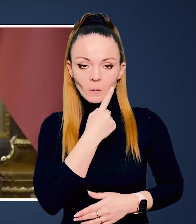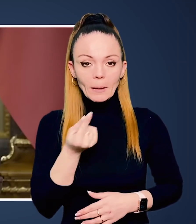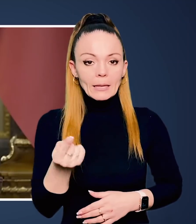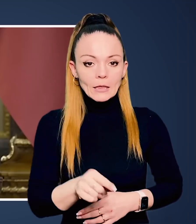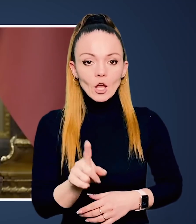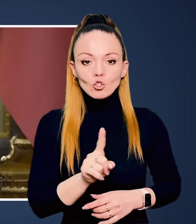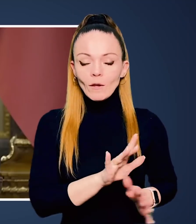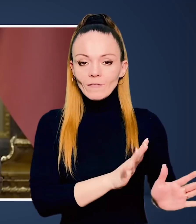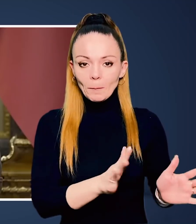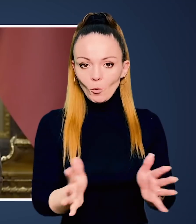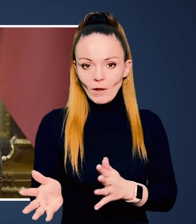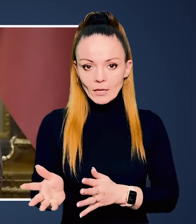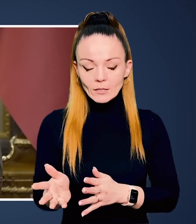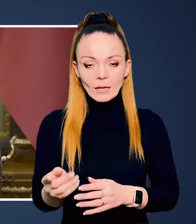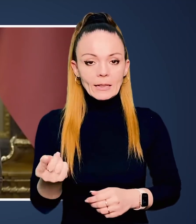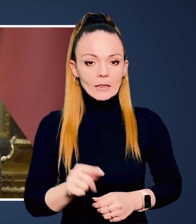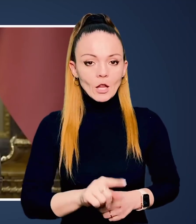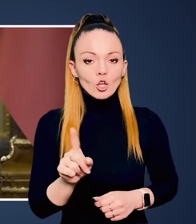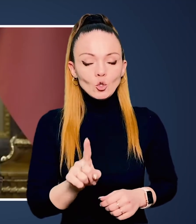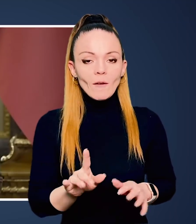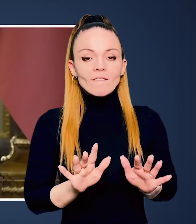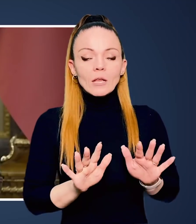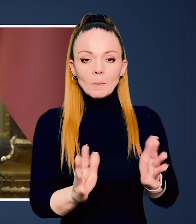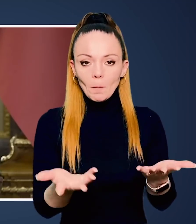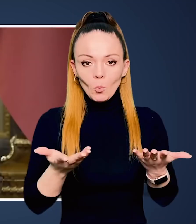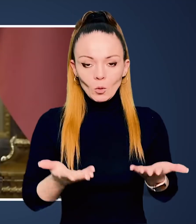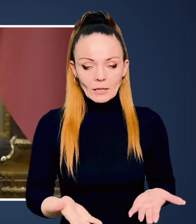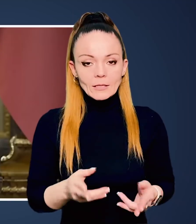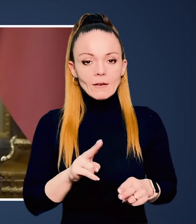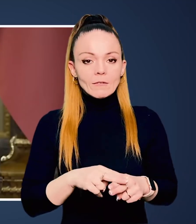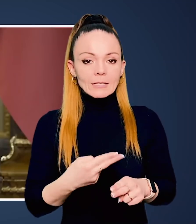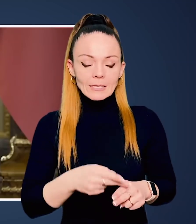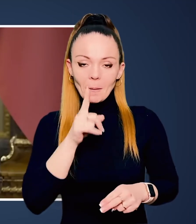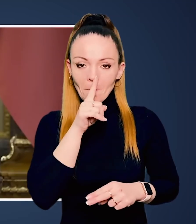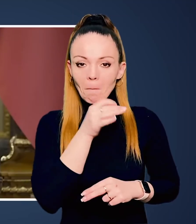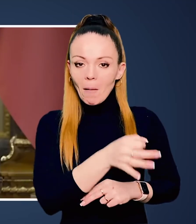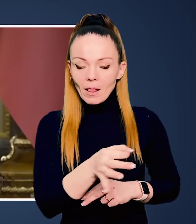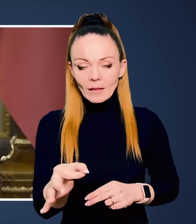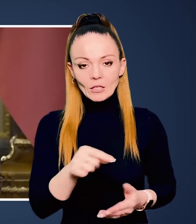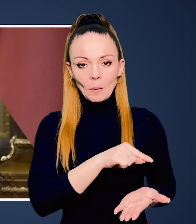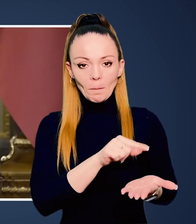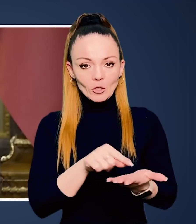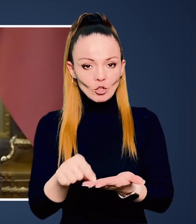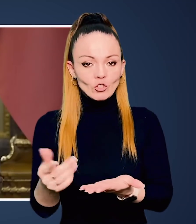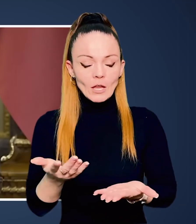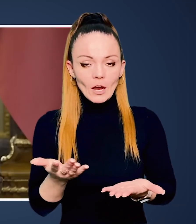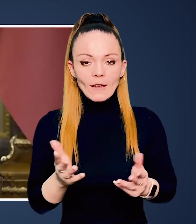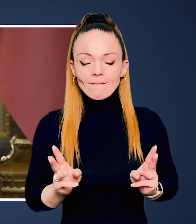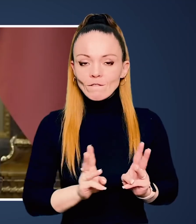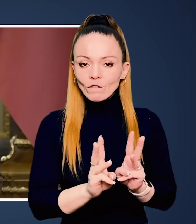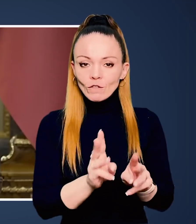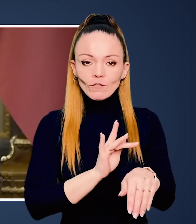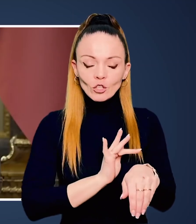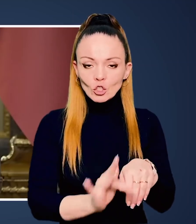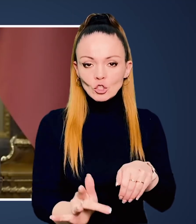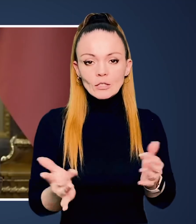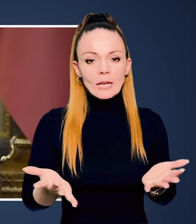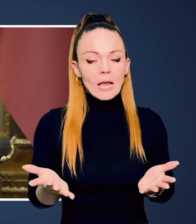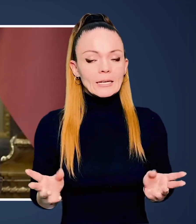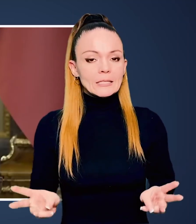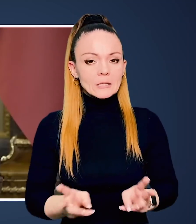очіми, те, що відбувається, те, що відбулося в цих маленьких містечках, які вижжені,